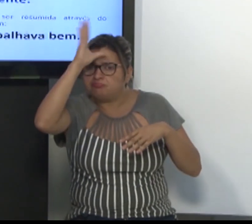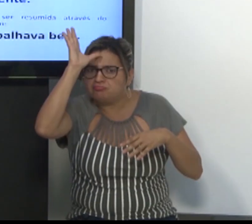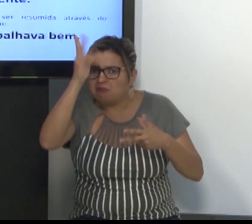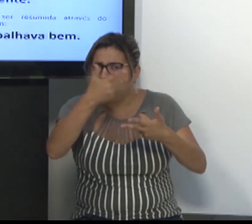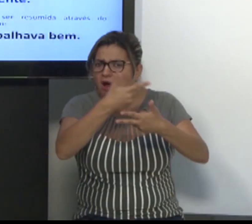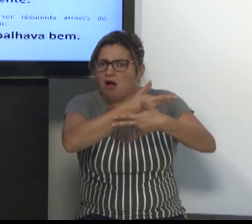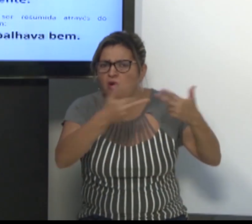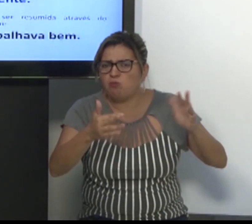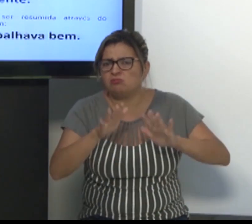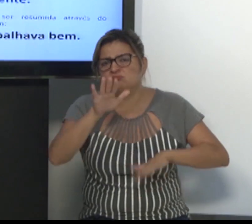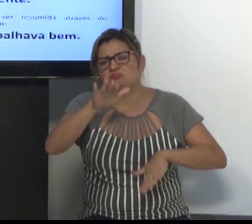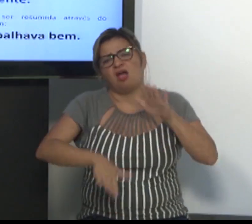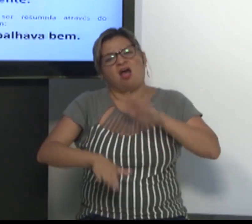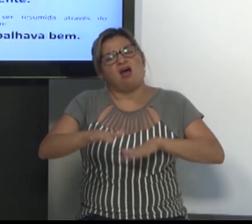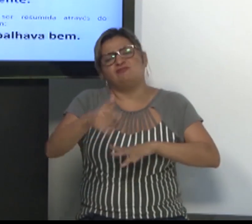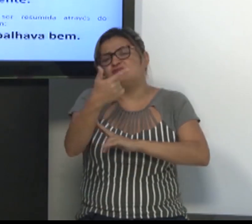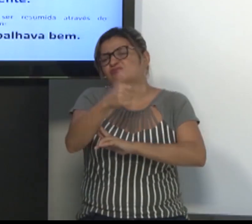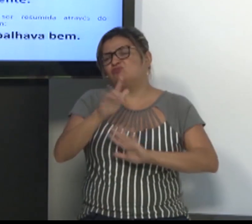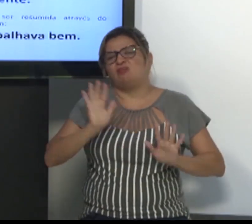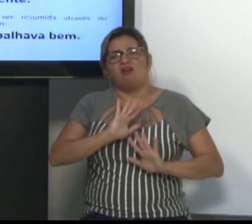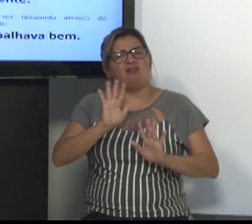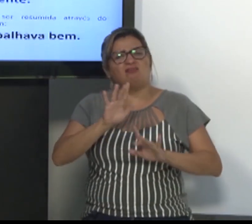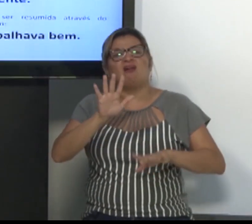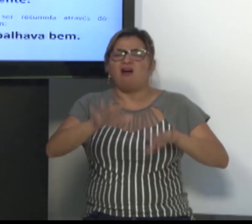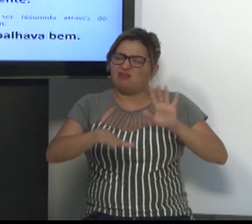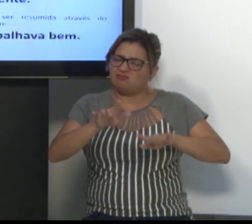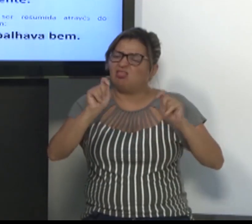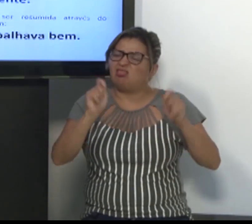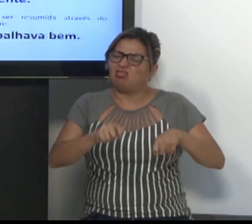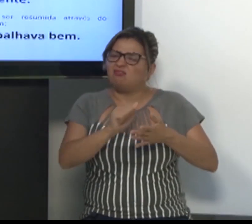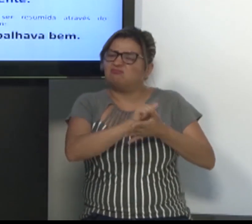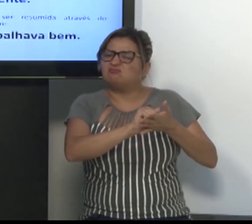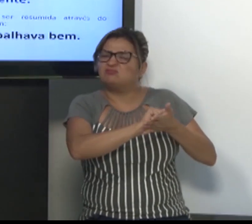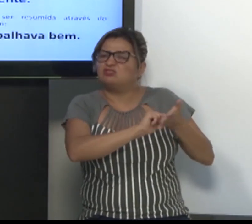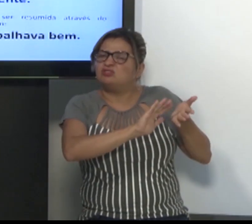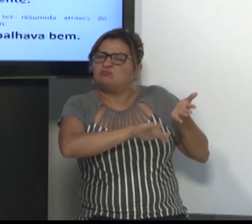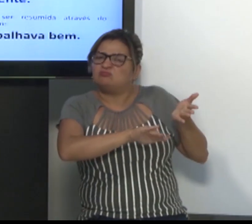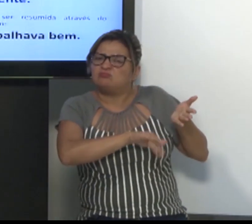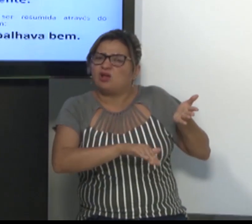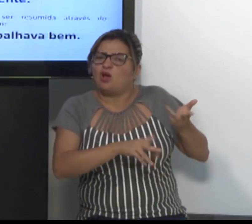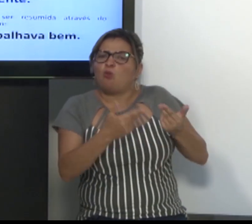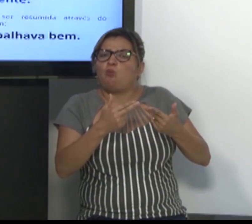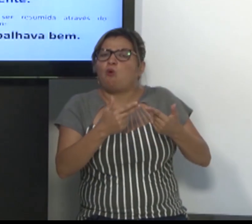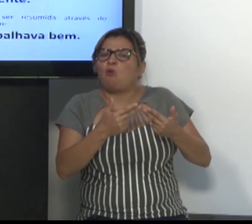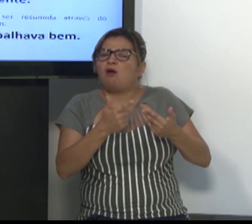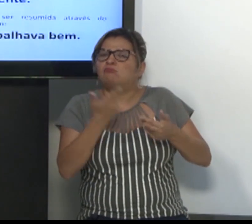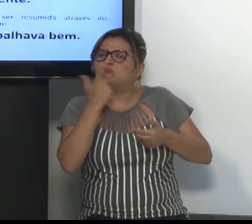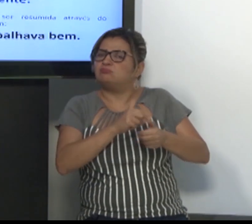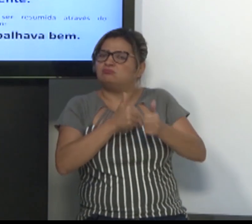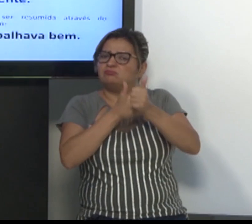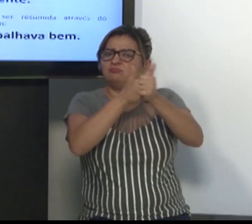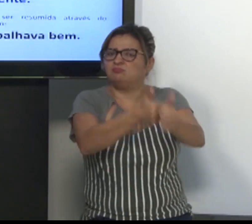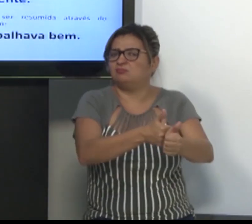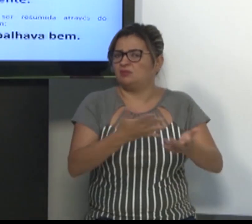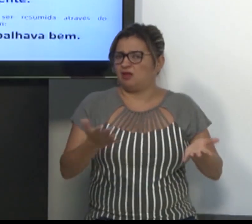Neste caso, aconteceu o apagamento. A intérprete foi junto, de quem